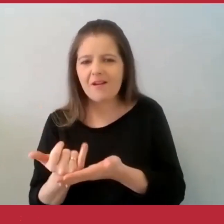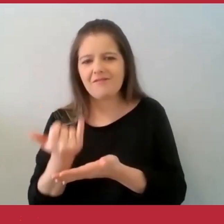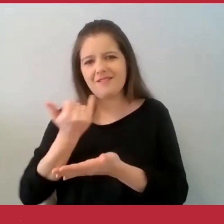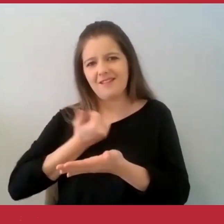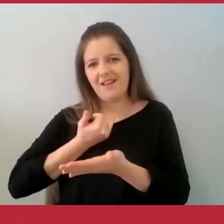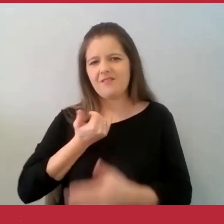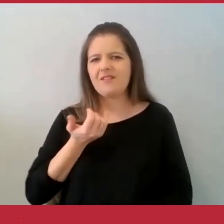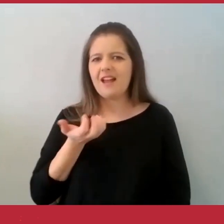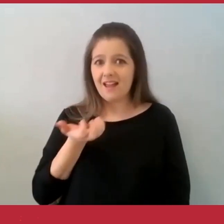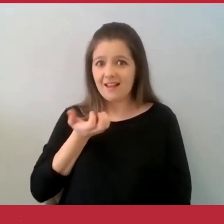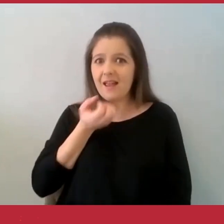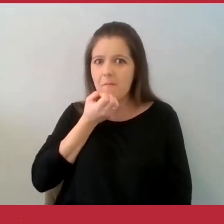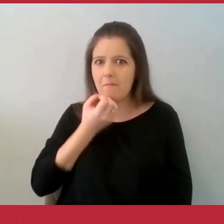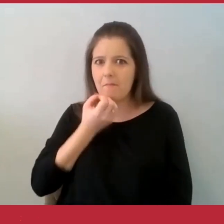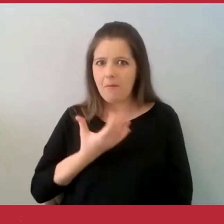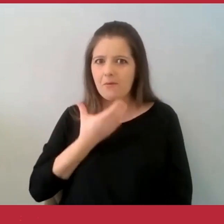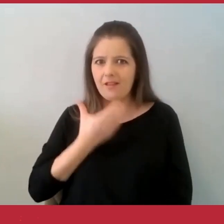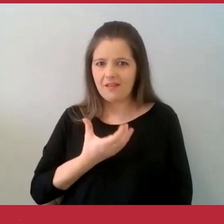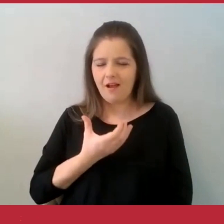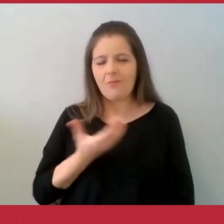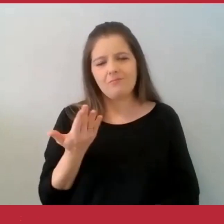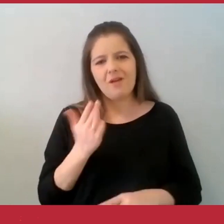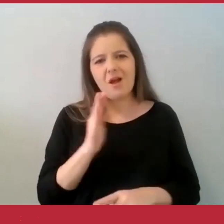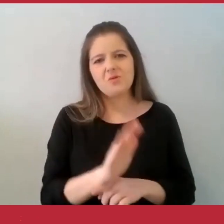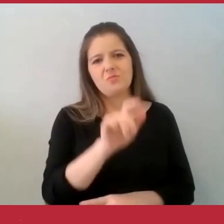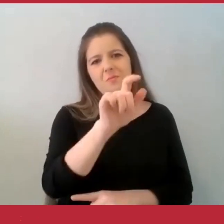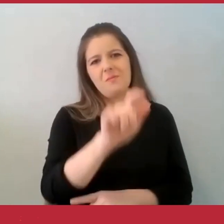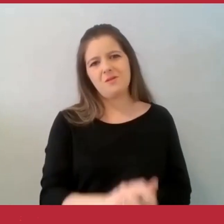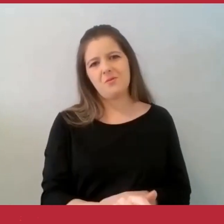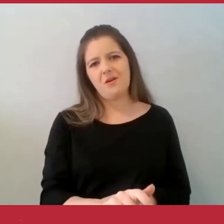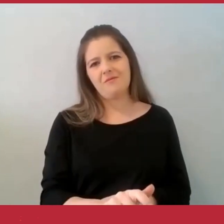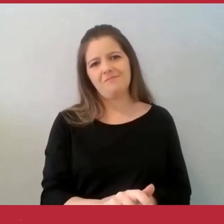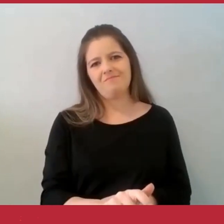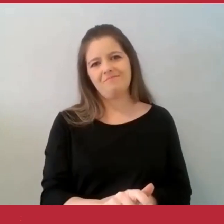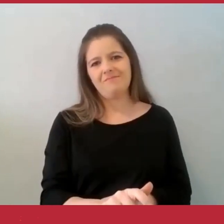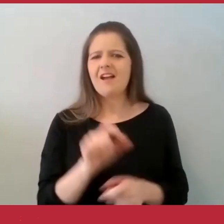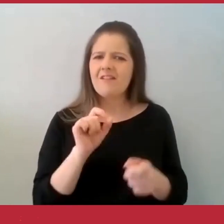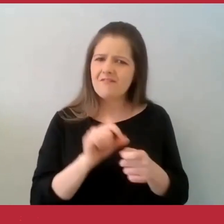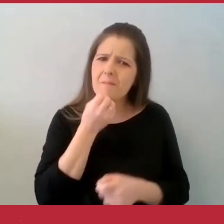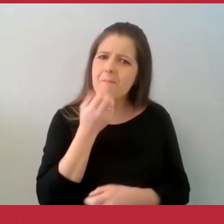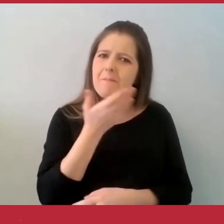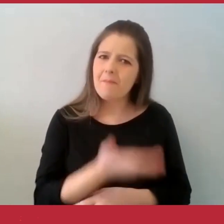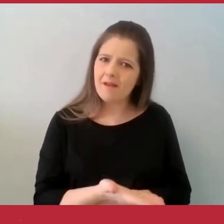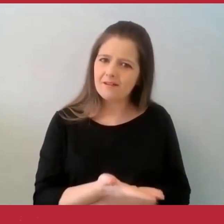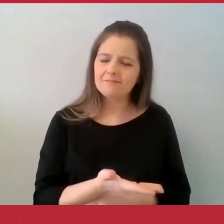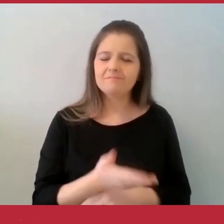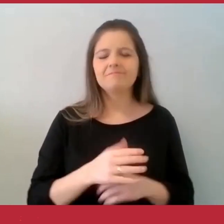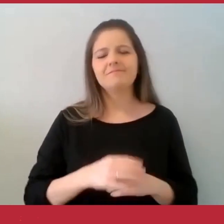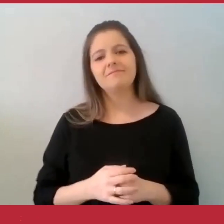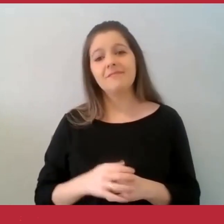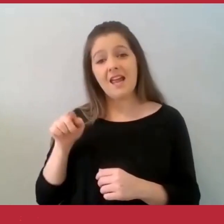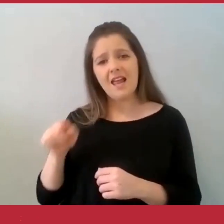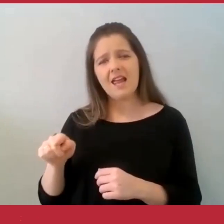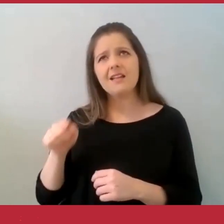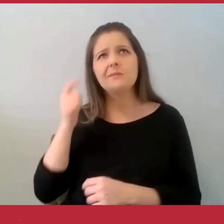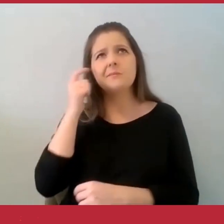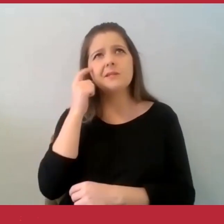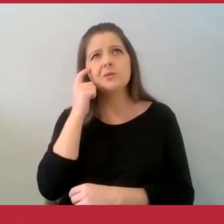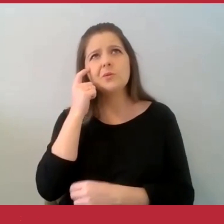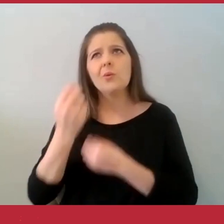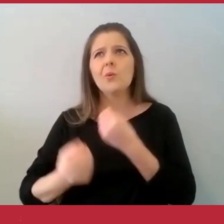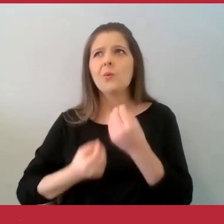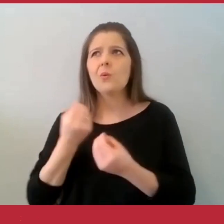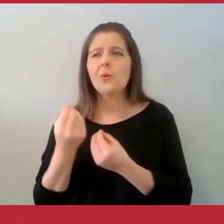Natal, faça o bem para alguém. E Felipe também quis fazer algo por alguém, mas ele não tinha nada